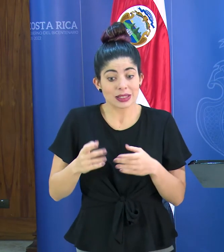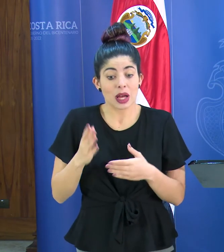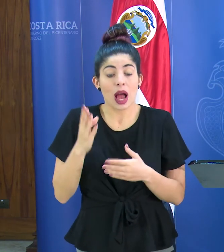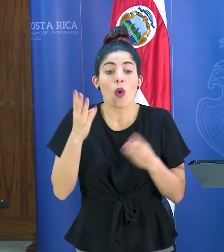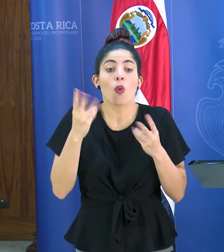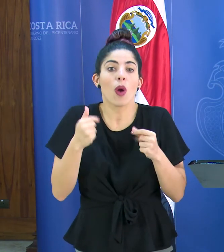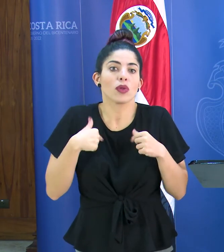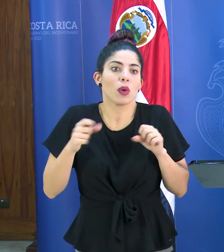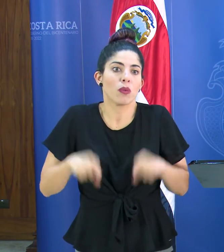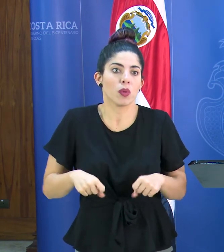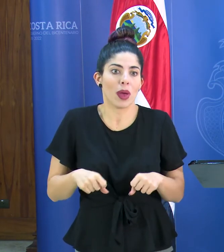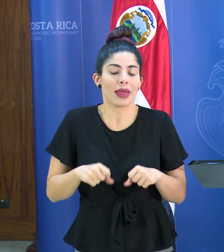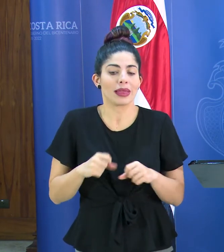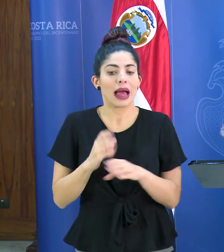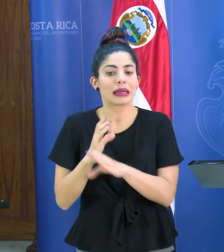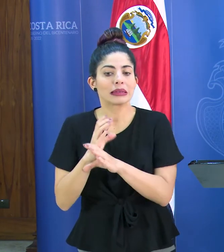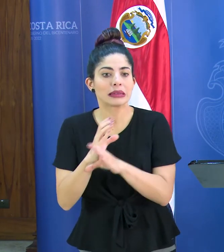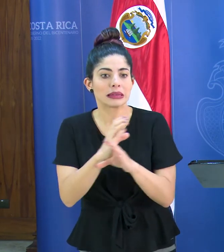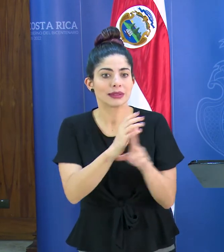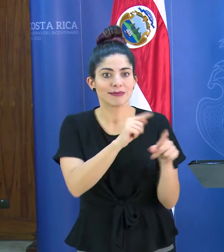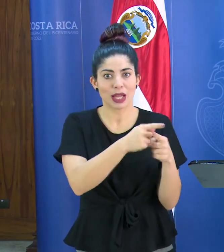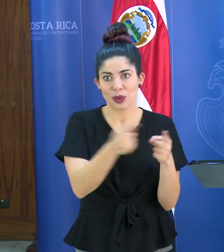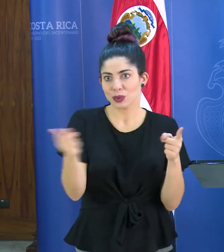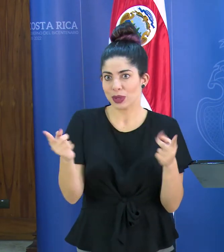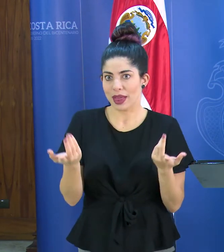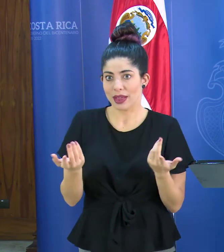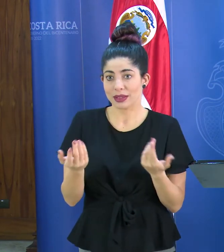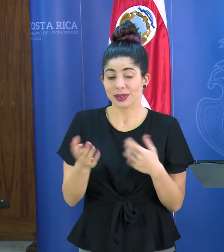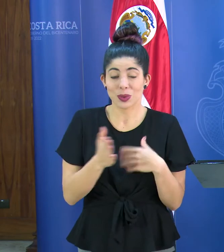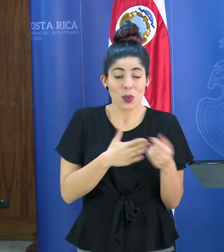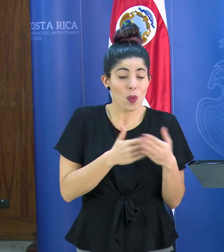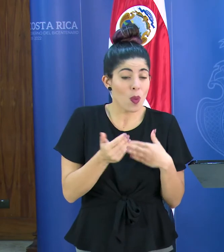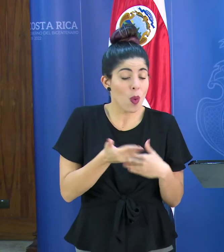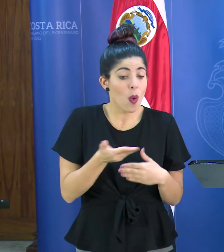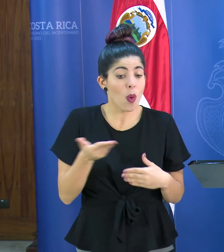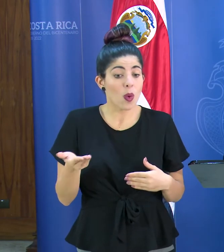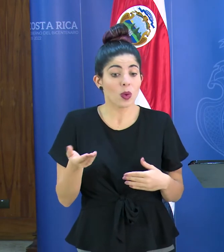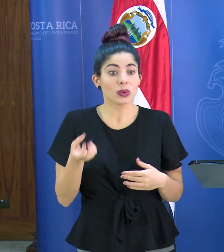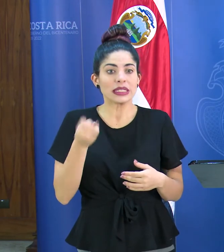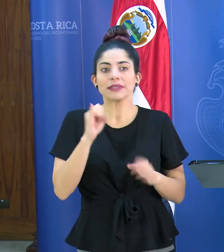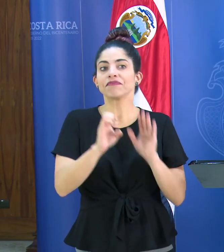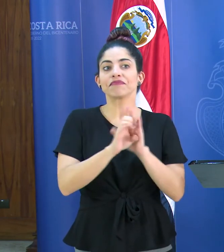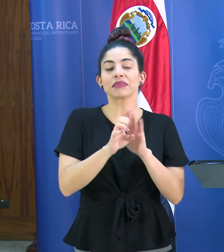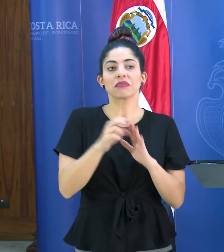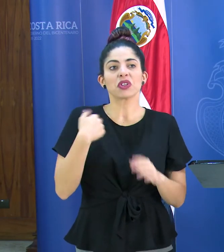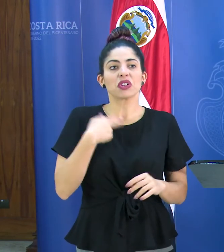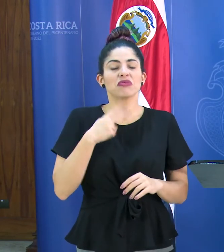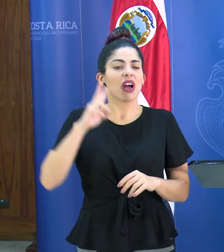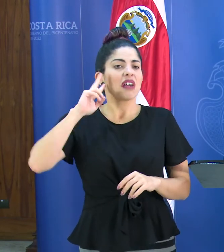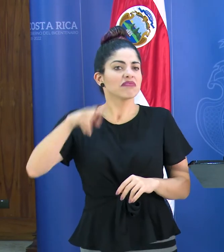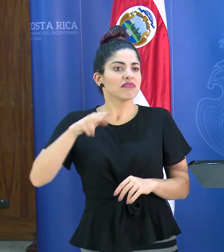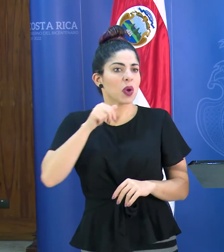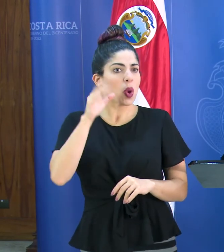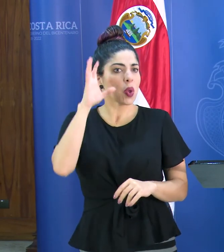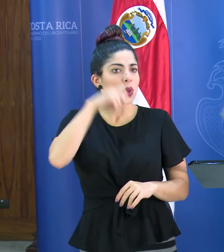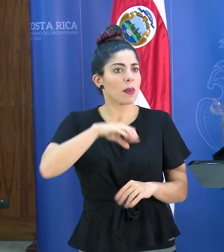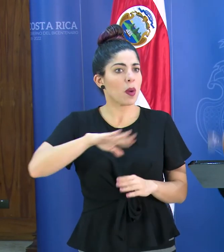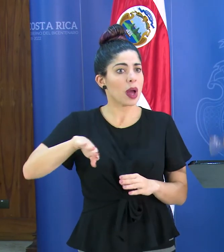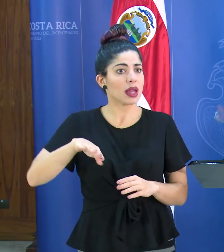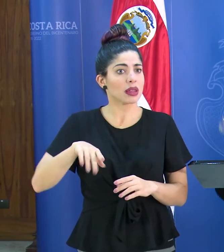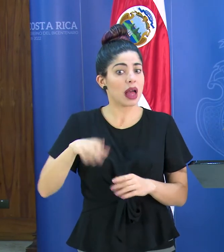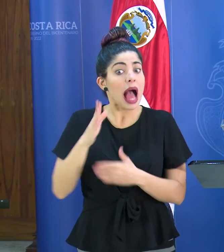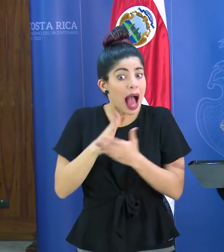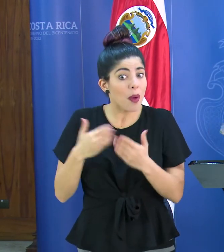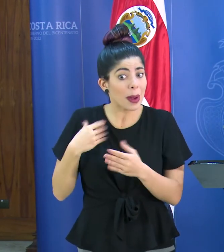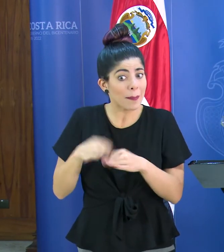alcance a resguardarlos a ustedes y cualquier cosa que digamos que no tuviéramos en consideración por más impacto